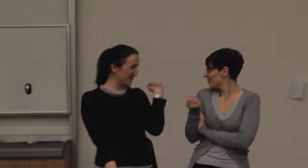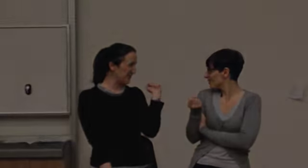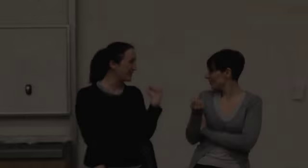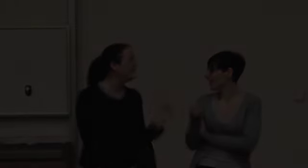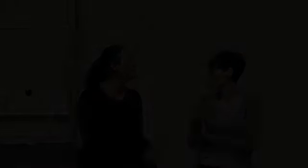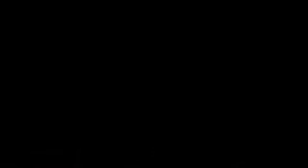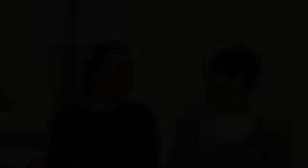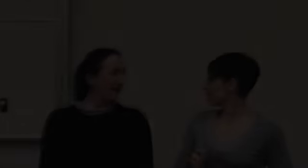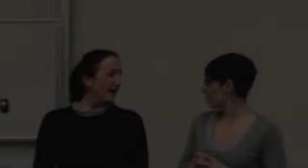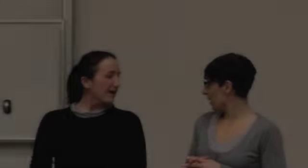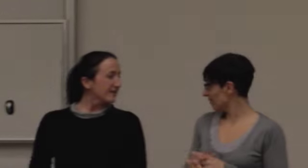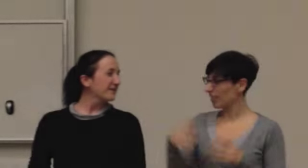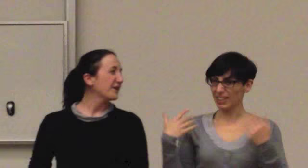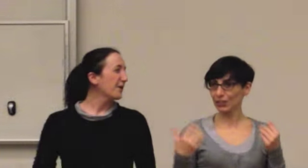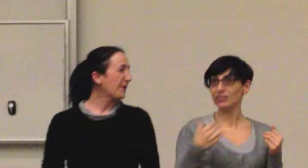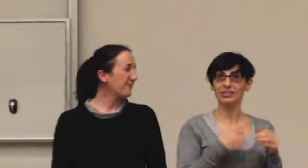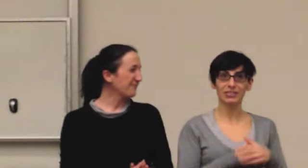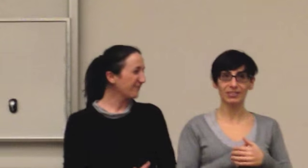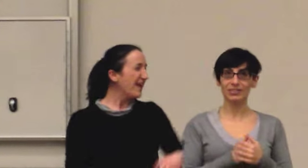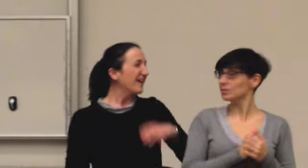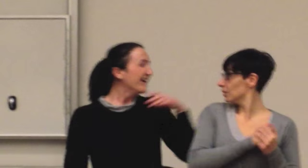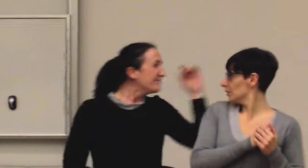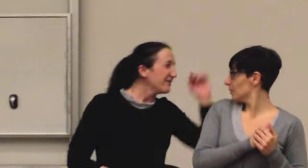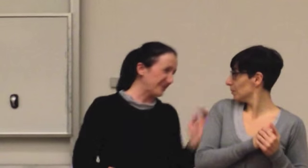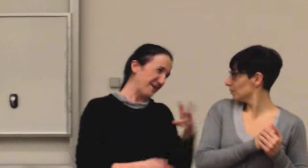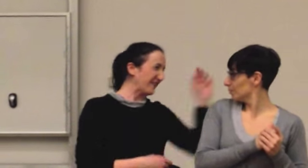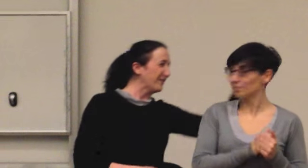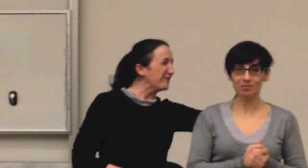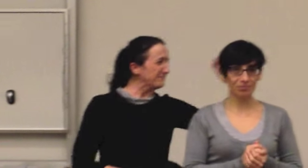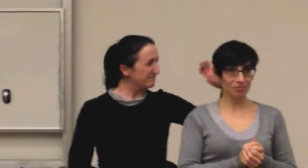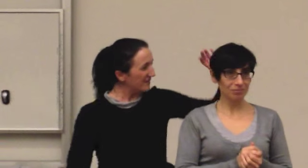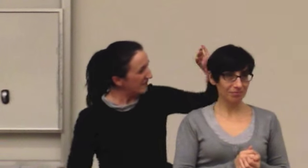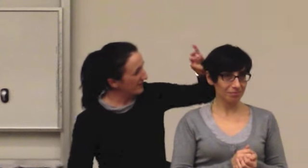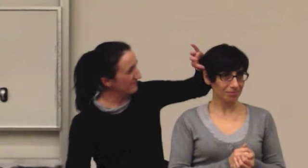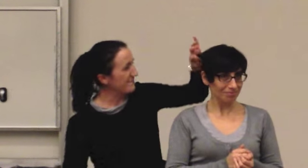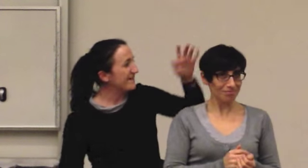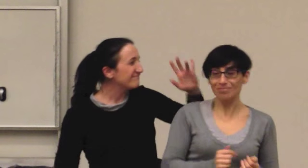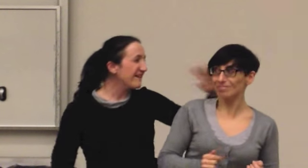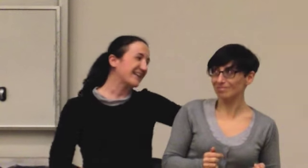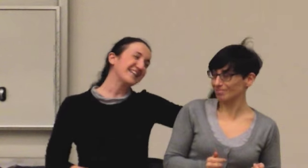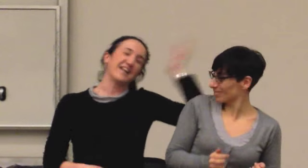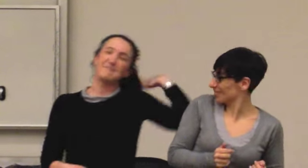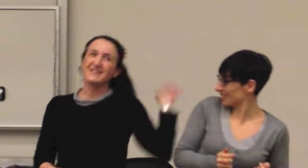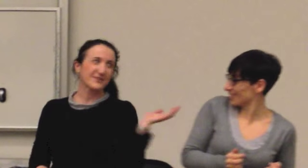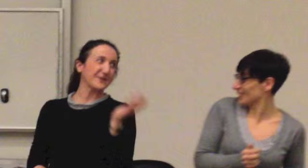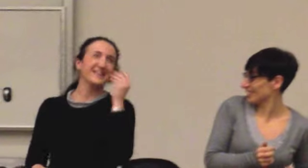raggiungo. Silvia, vecchio. Ma non spate, lo fai un po'. Ma chi te l'ha messo?